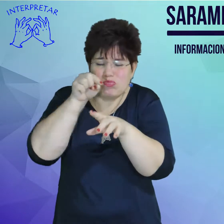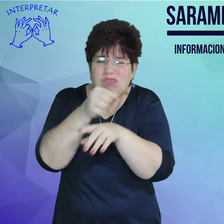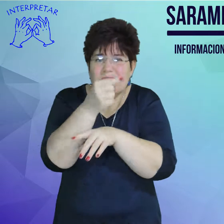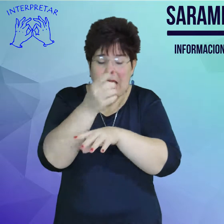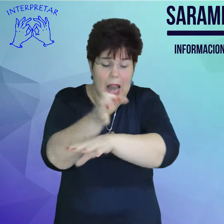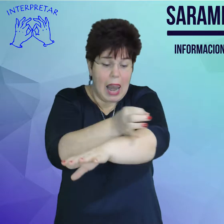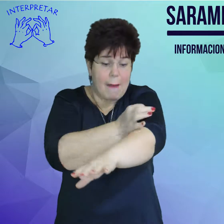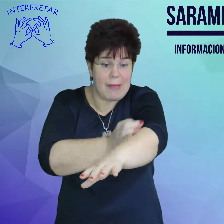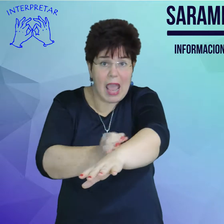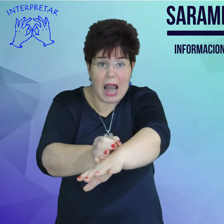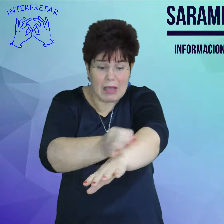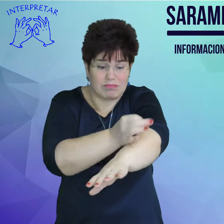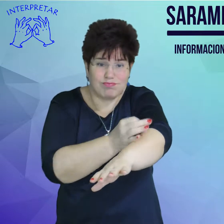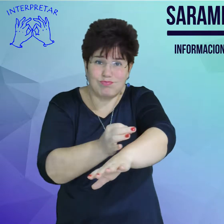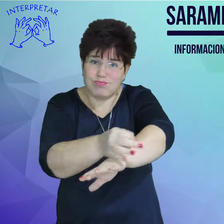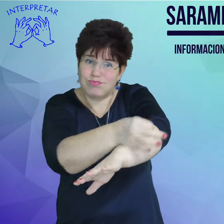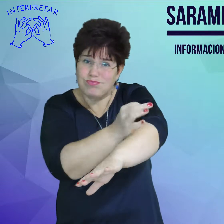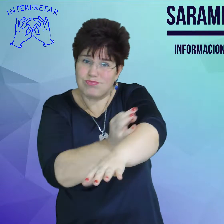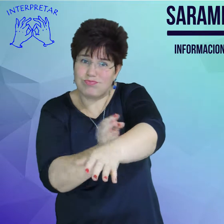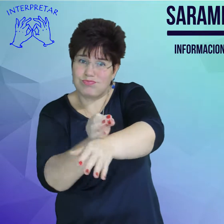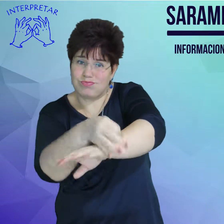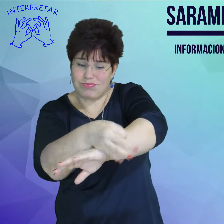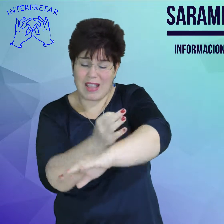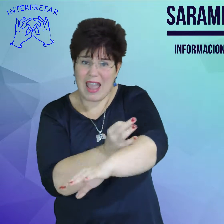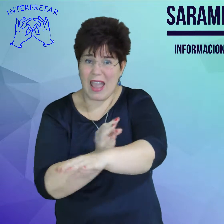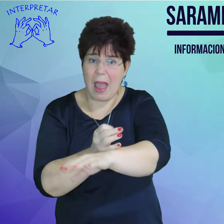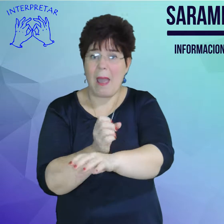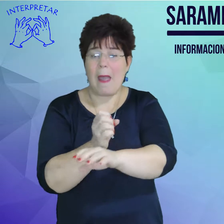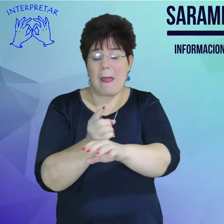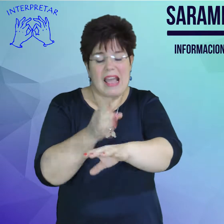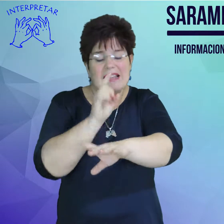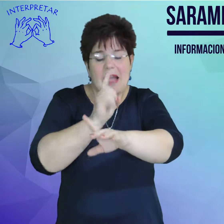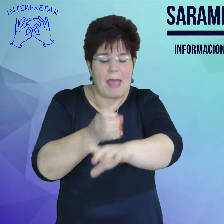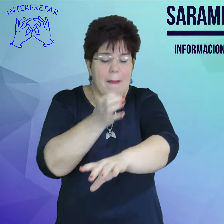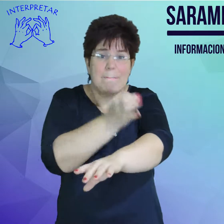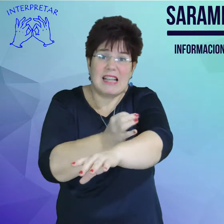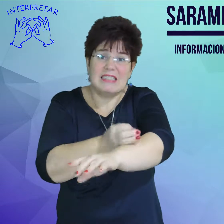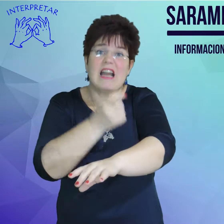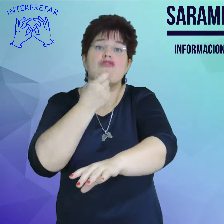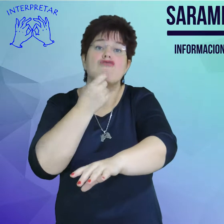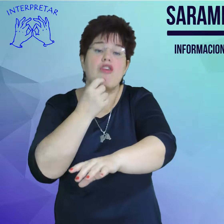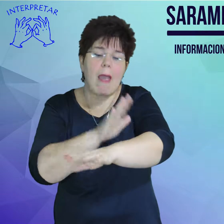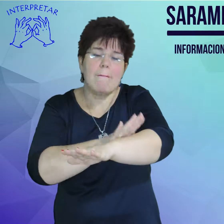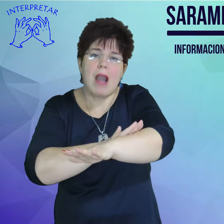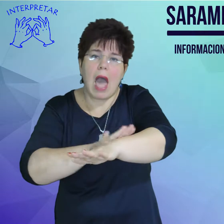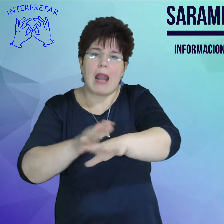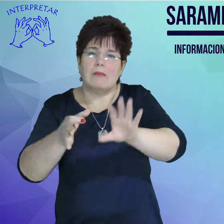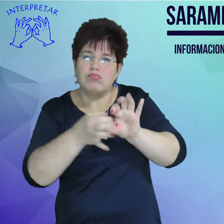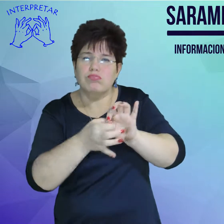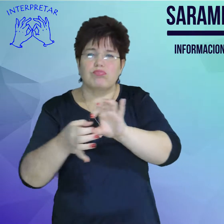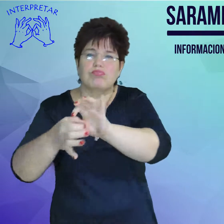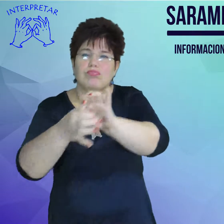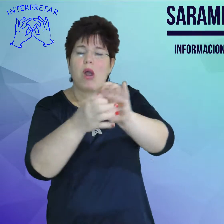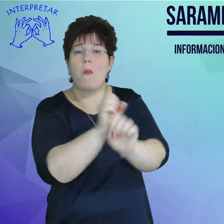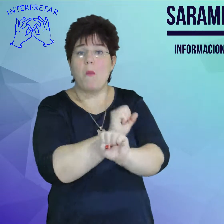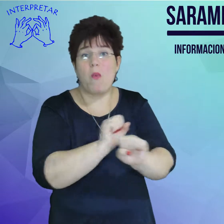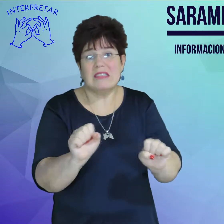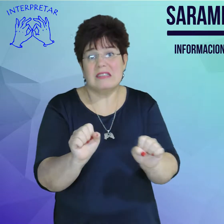por sarjullidos y manchas rojas y planas que pueden fusionarse entre ellas. Característicamente empiezan en cara y detrás de las